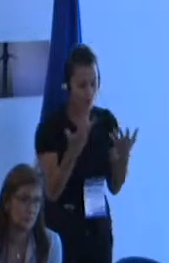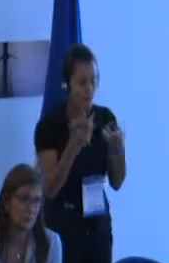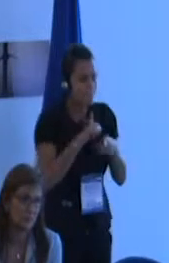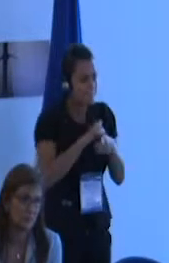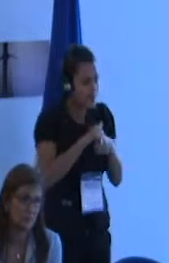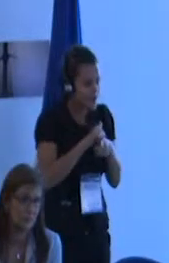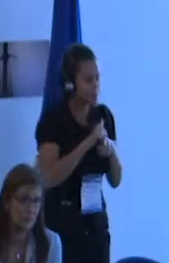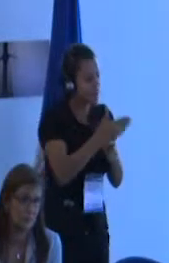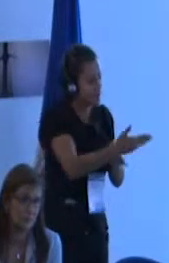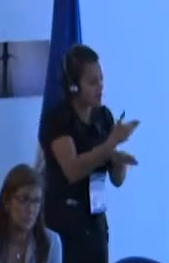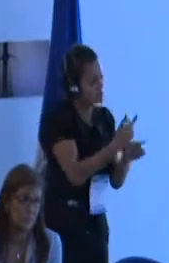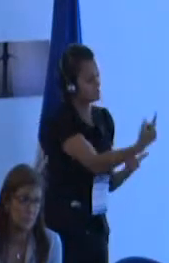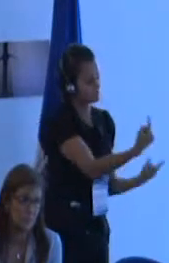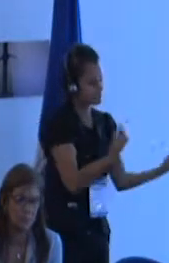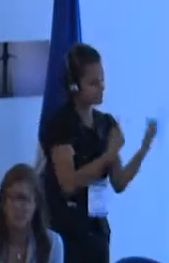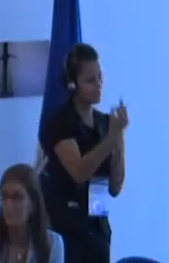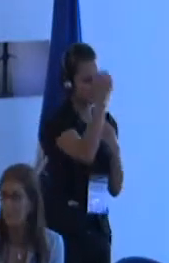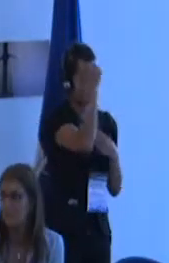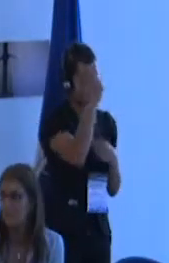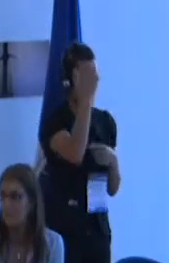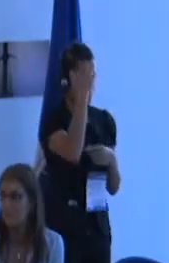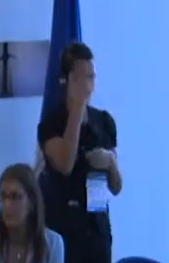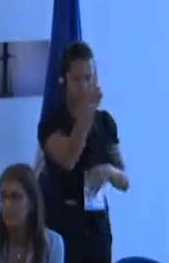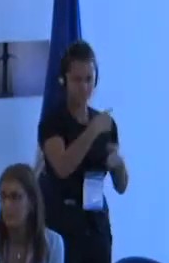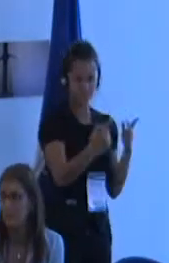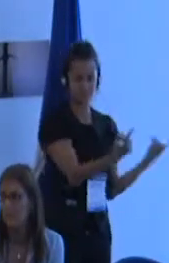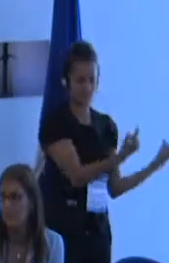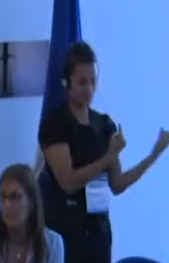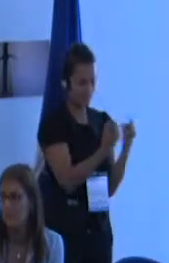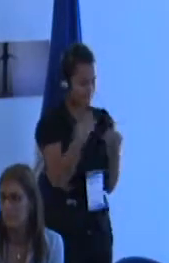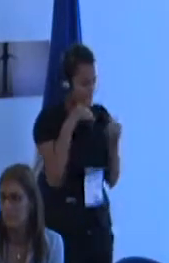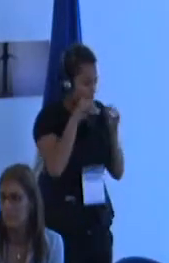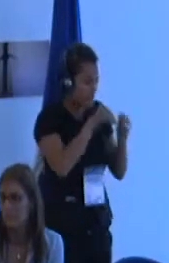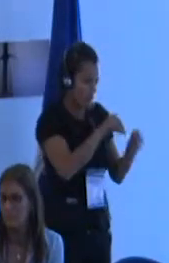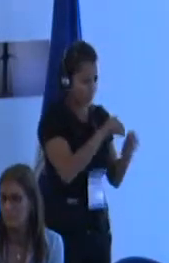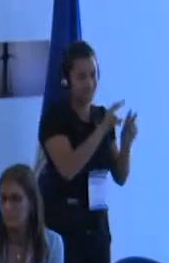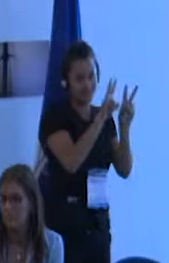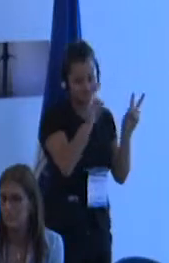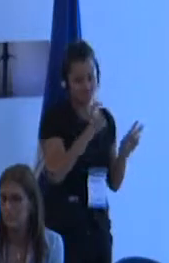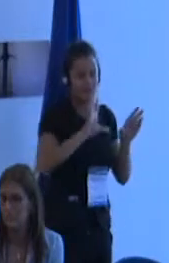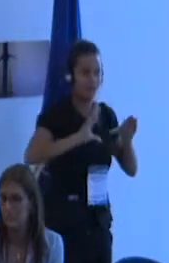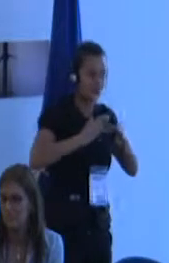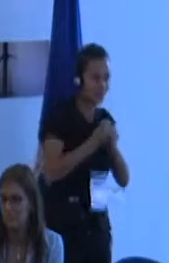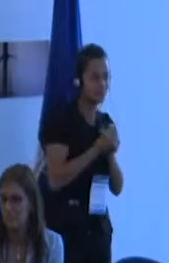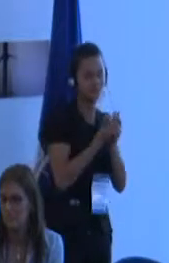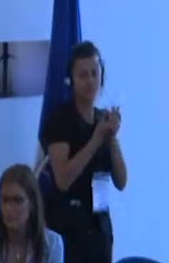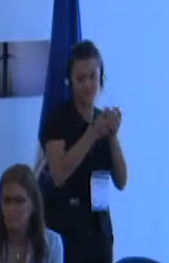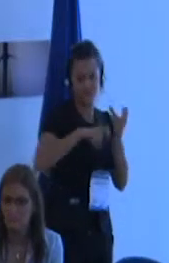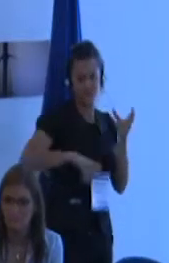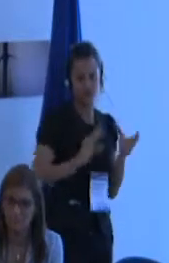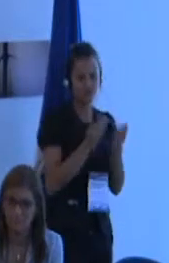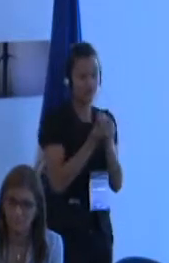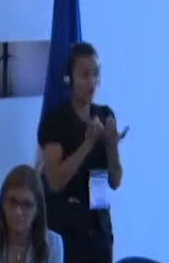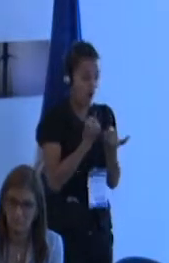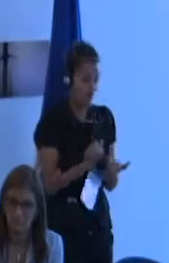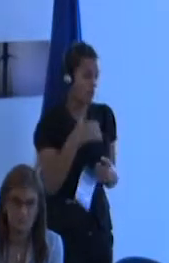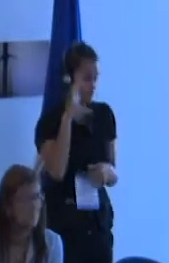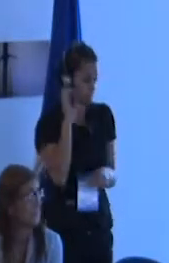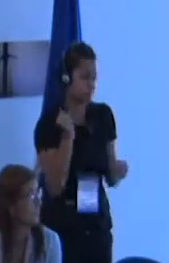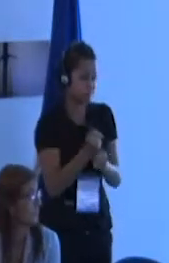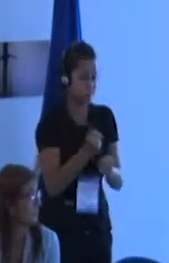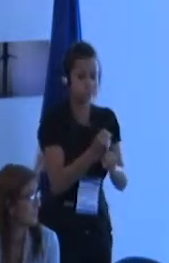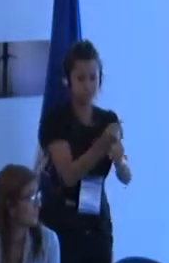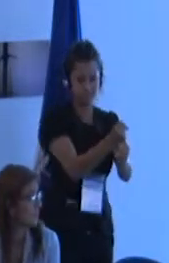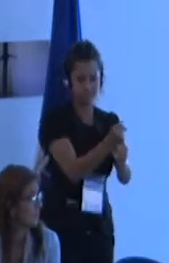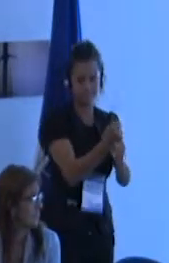y a los profesionales en la escuela inclusiva. Estamos trabajando actualmente en eso. La